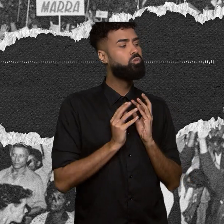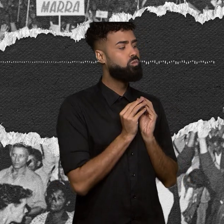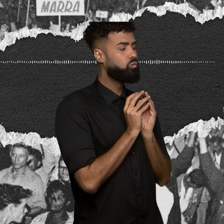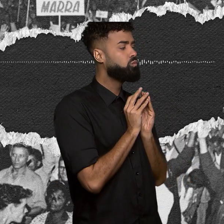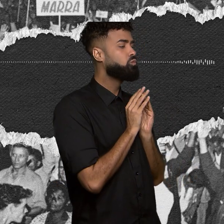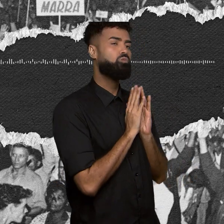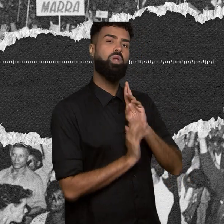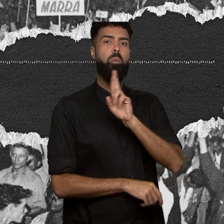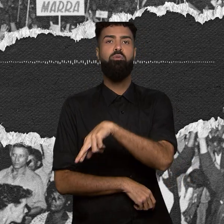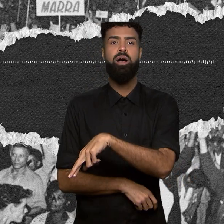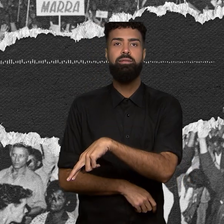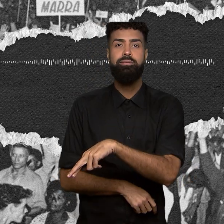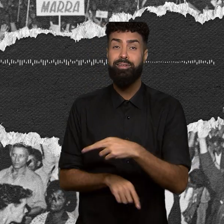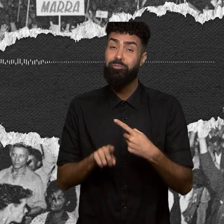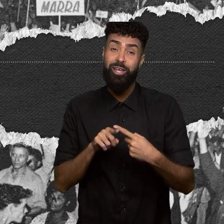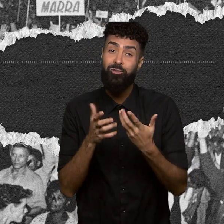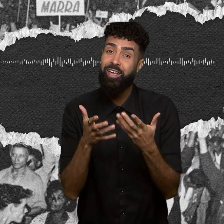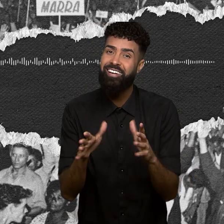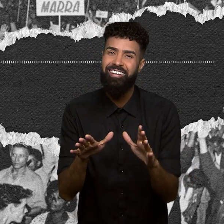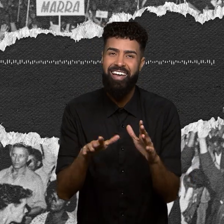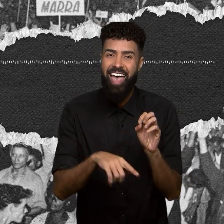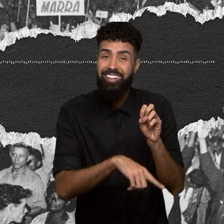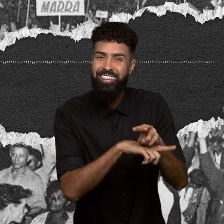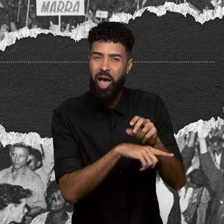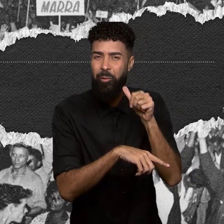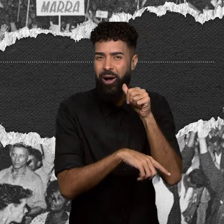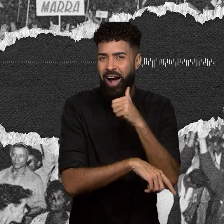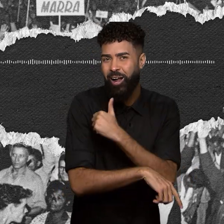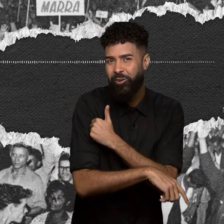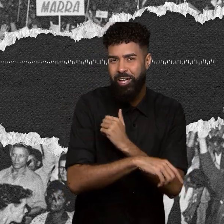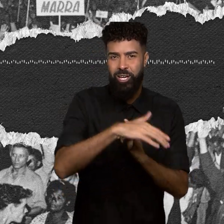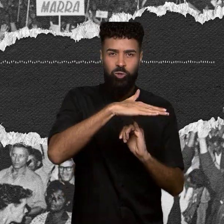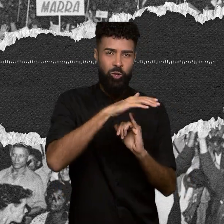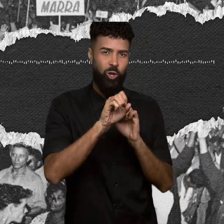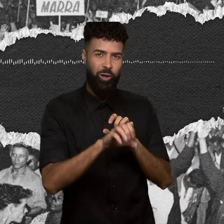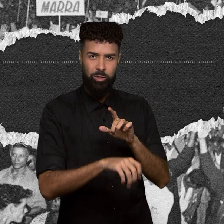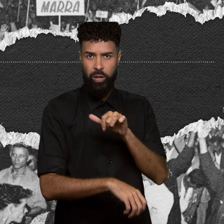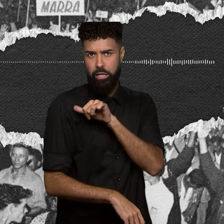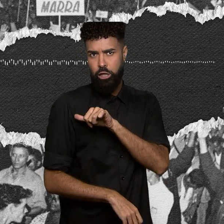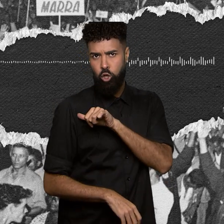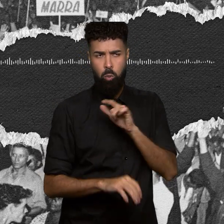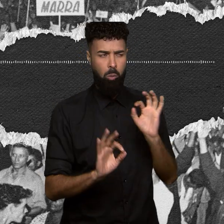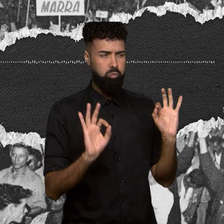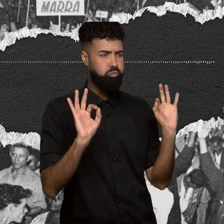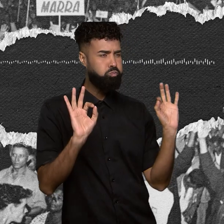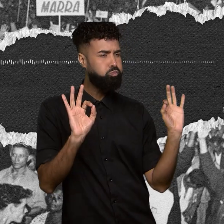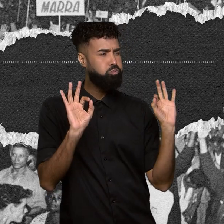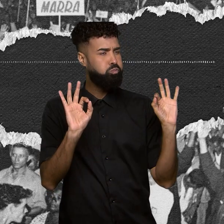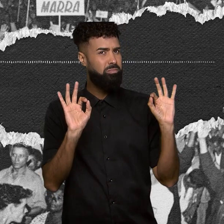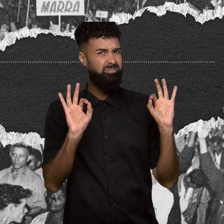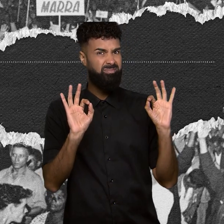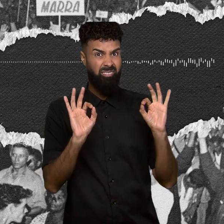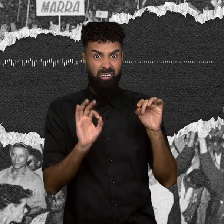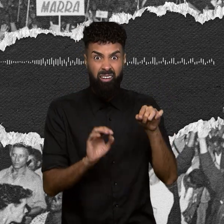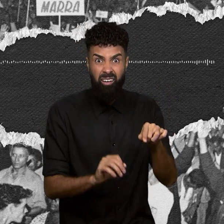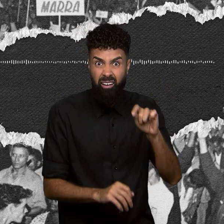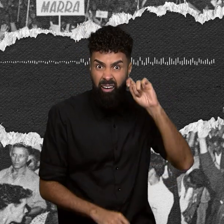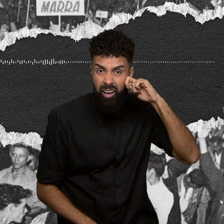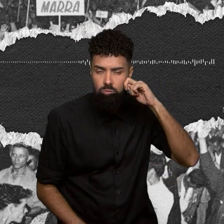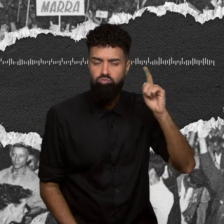queriam que no Instituto de Ação do Rio de Janeiro, que era assim uma esfinge, né, tivessem negros. Então eles